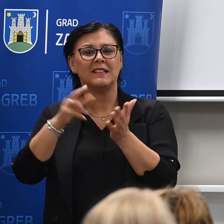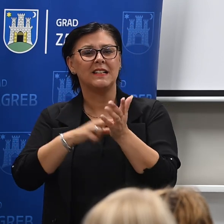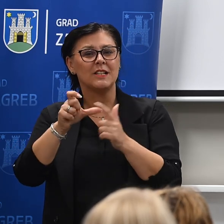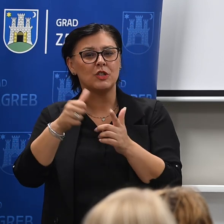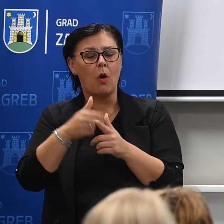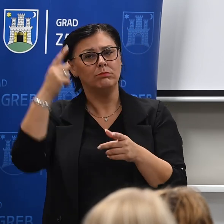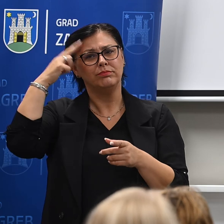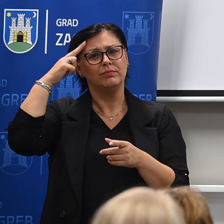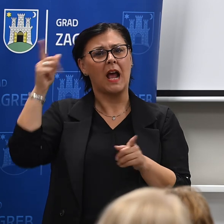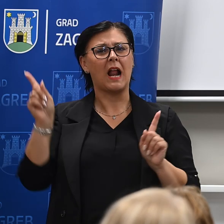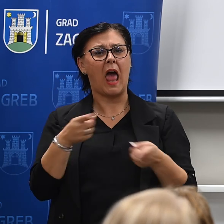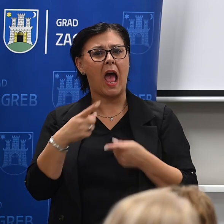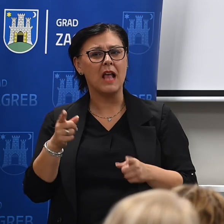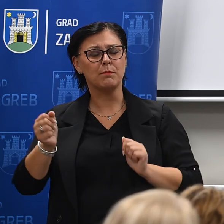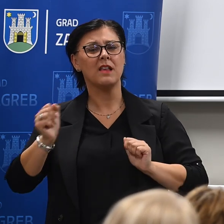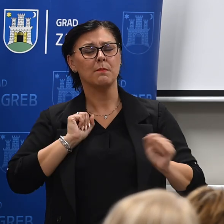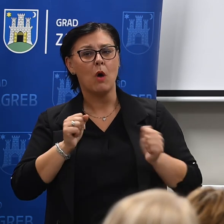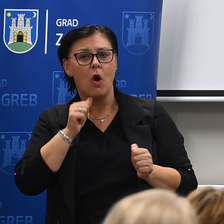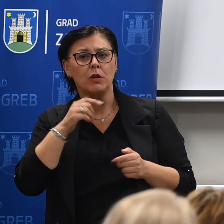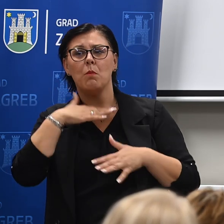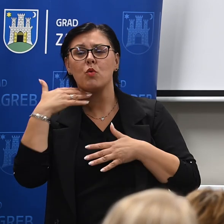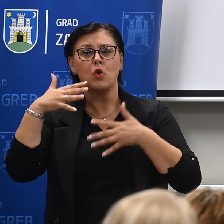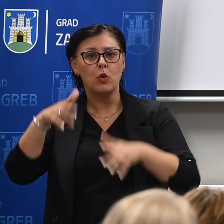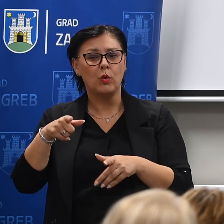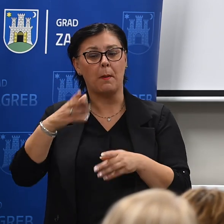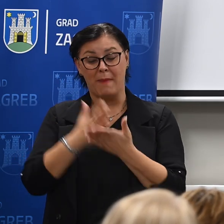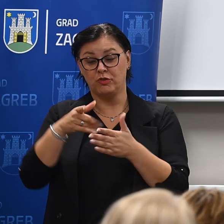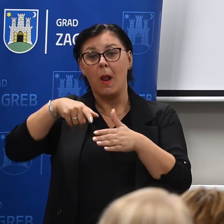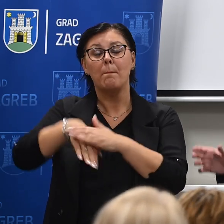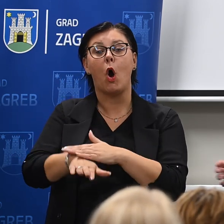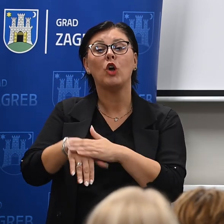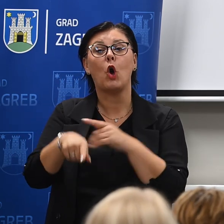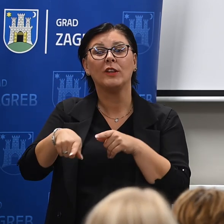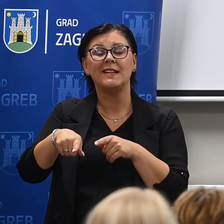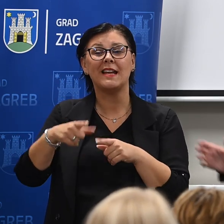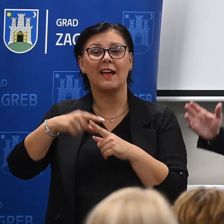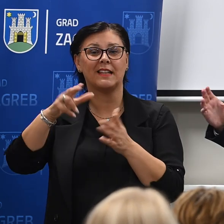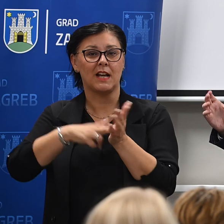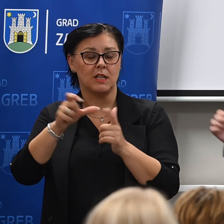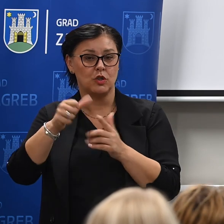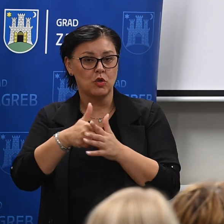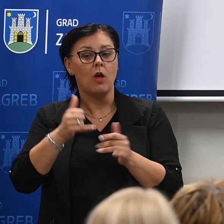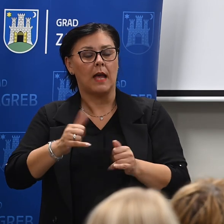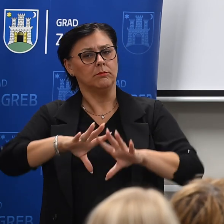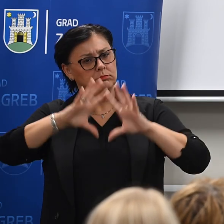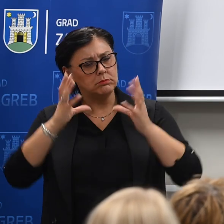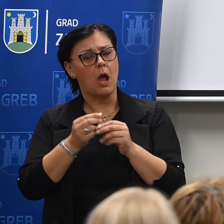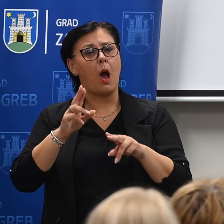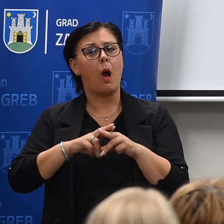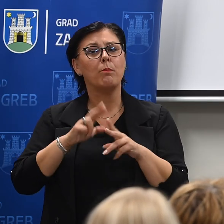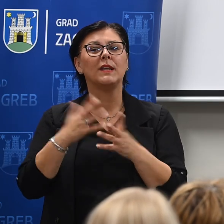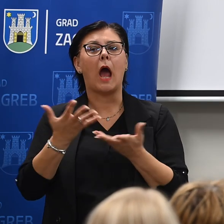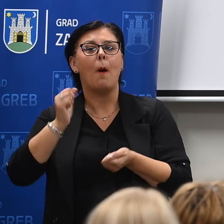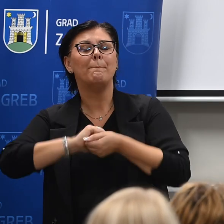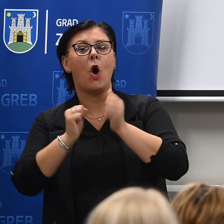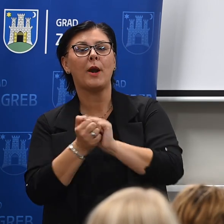sporta iz Trnskog trenutno na pothodniku u Trnskom. Tako da, krećemo sa jednim sve obuhvatnim programom borbe